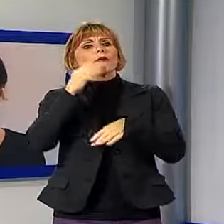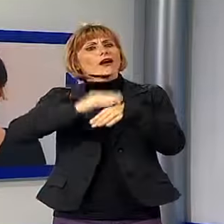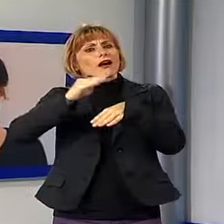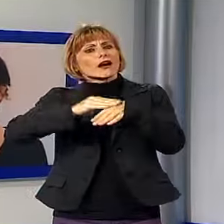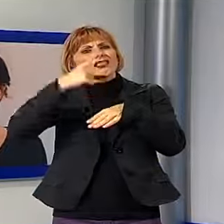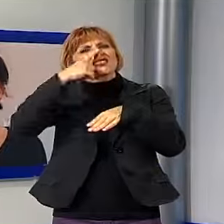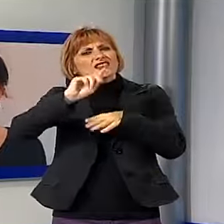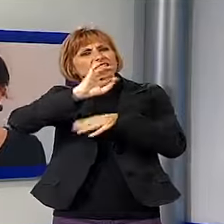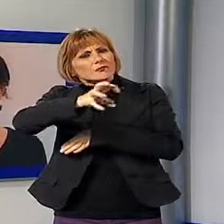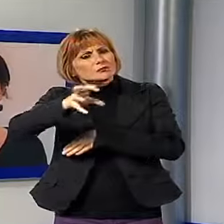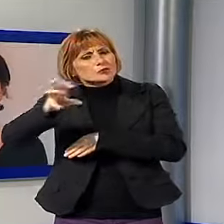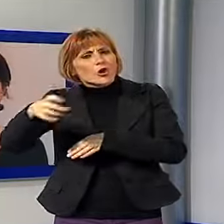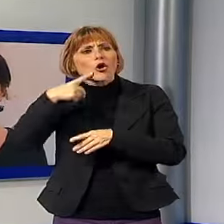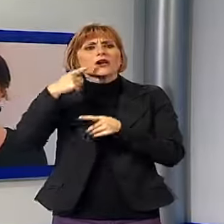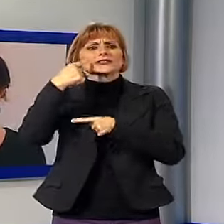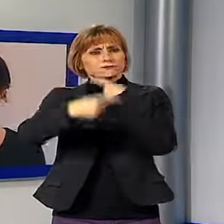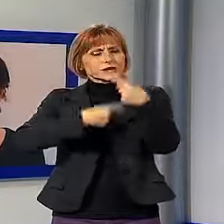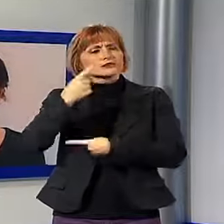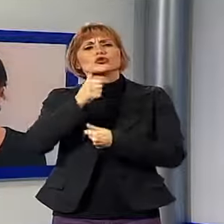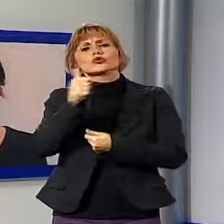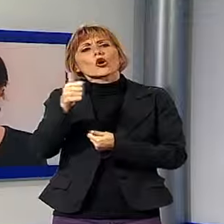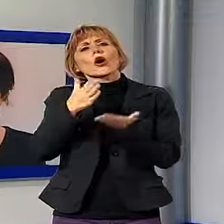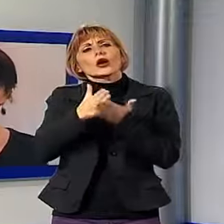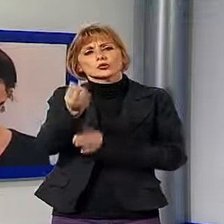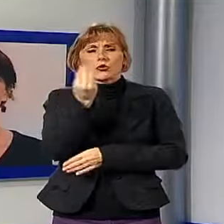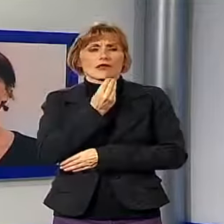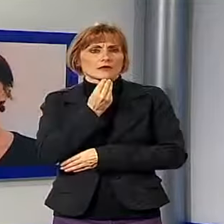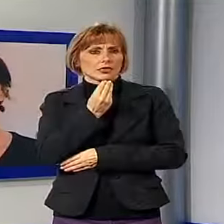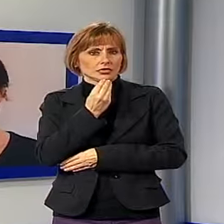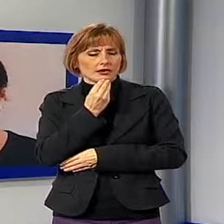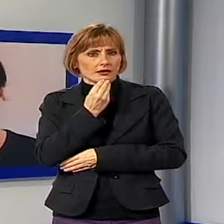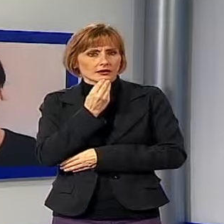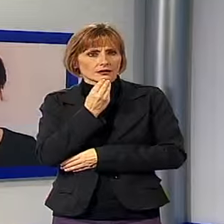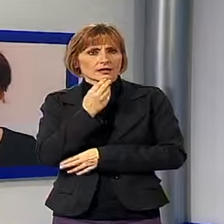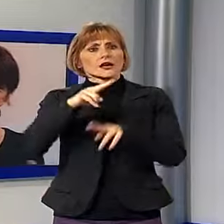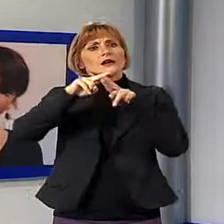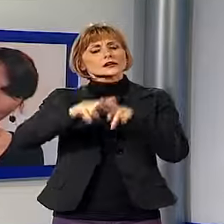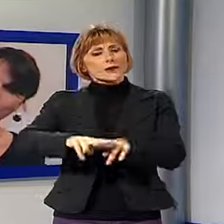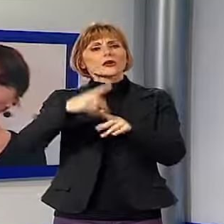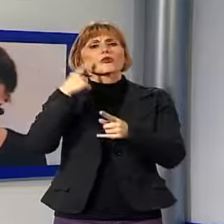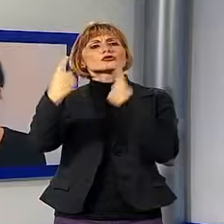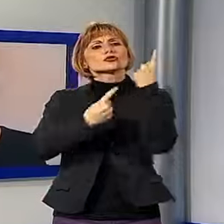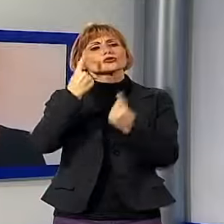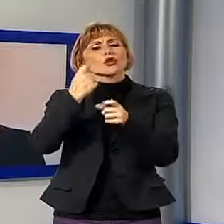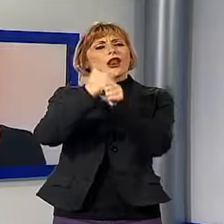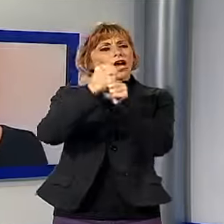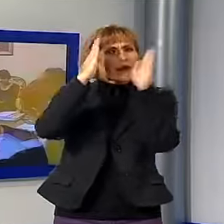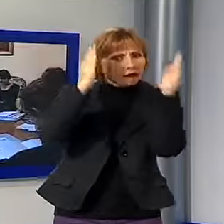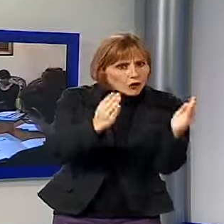richiesta che a volte è anche semplicemente di aiuto alimentare e che sempre rimane centrata sul fenomeno del lavoro e della casa. Le